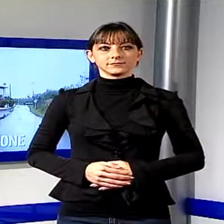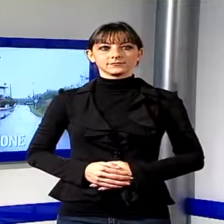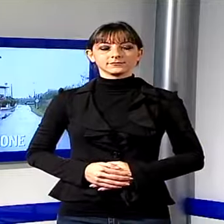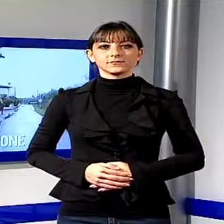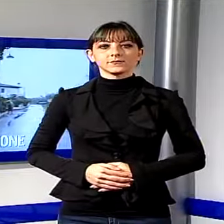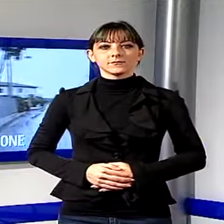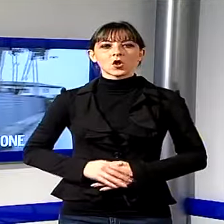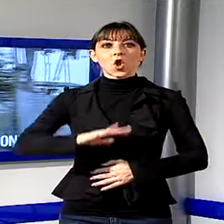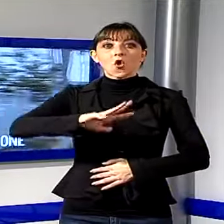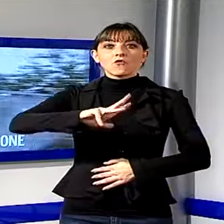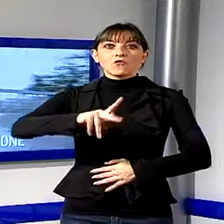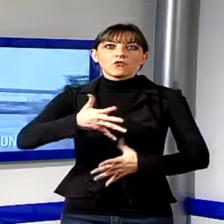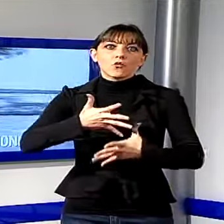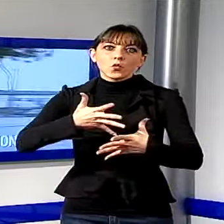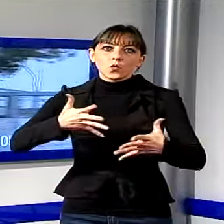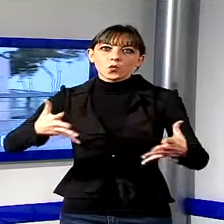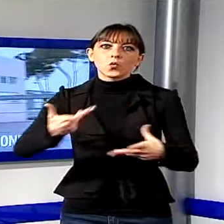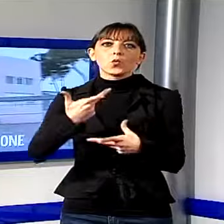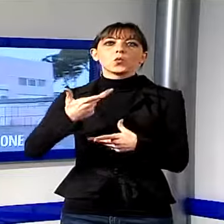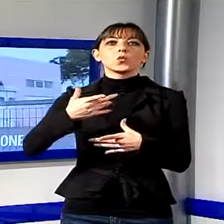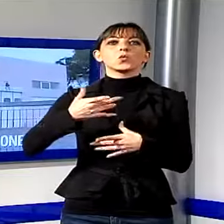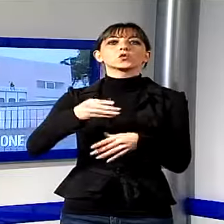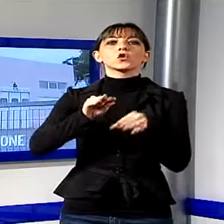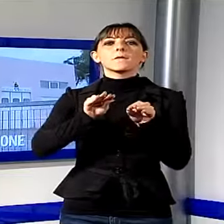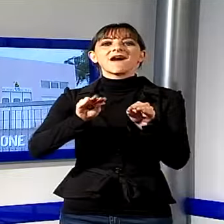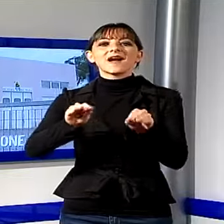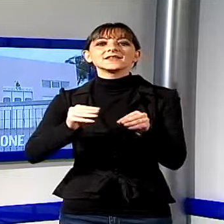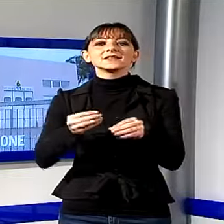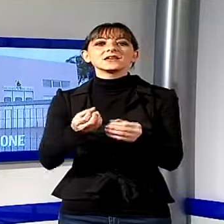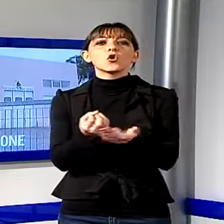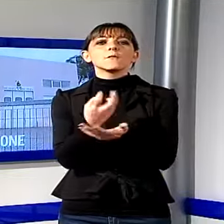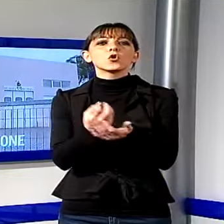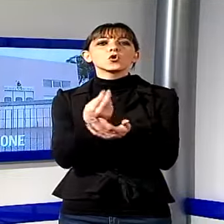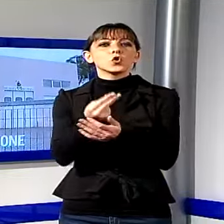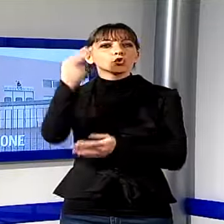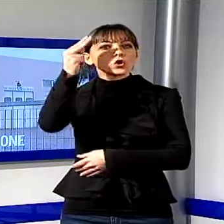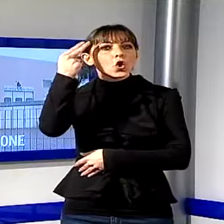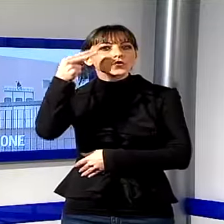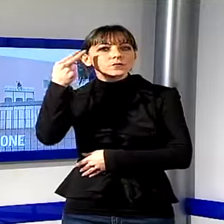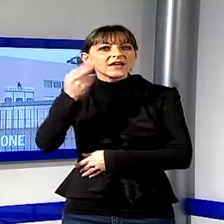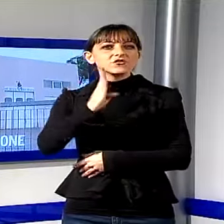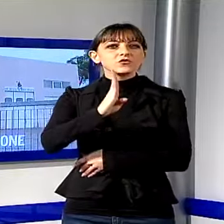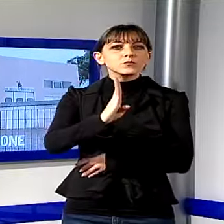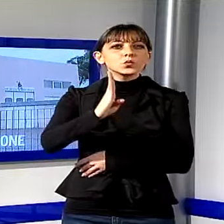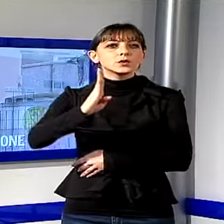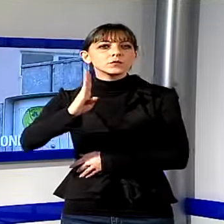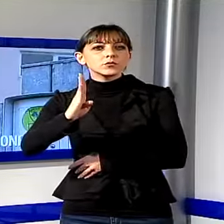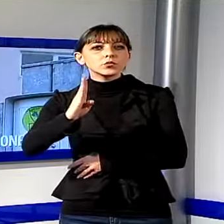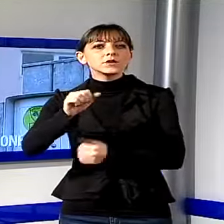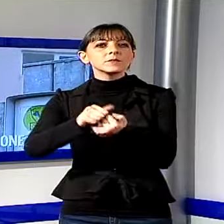Maxi furto da mezzo milione al magazzino di prodotti cosmetici Beauty e Beauty di Pietrasanta. I ladri si sono calati dal